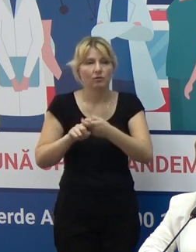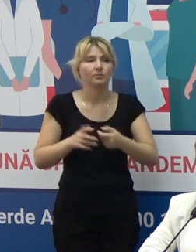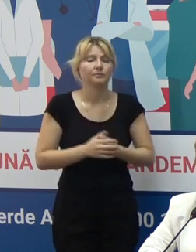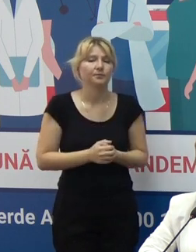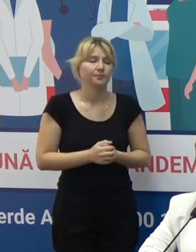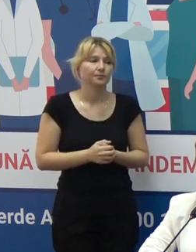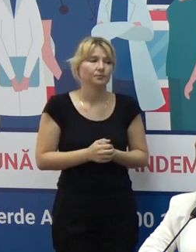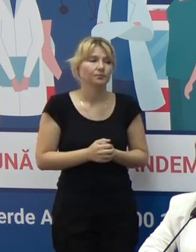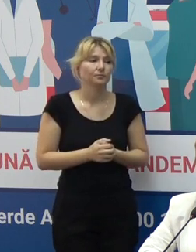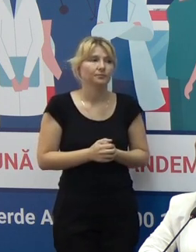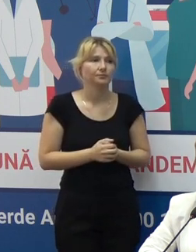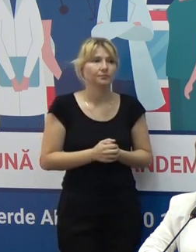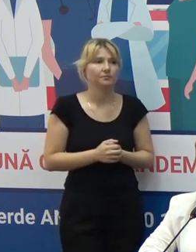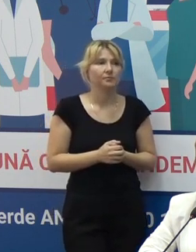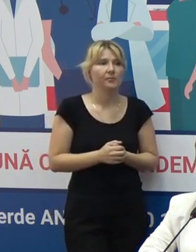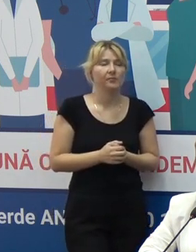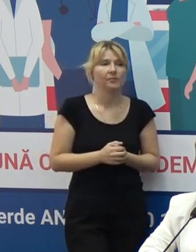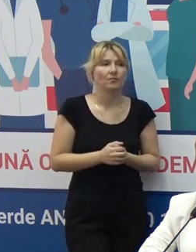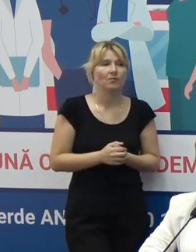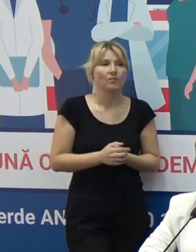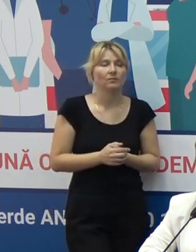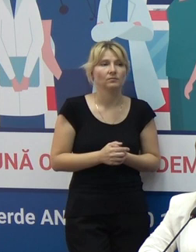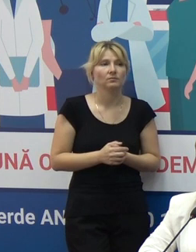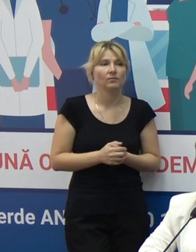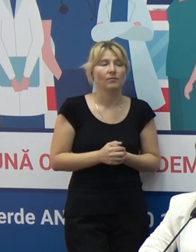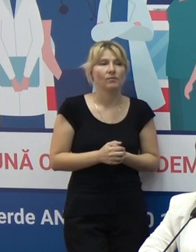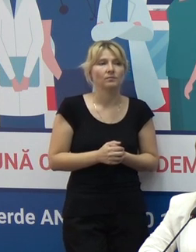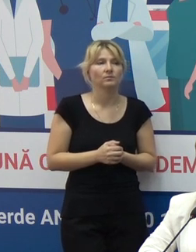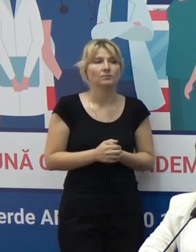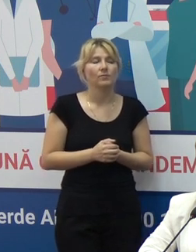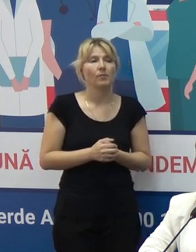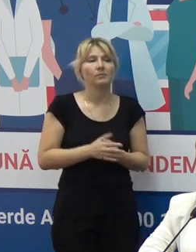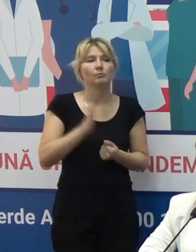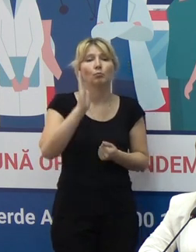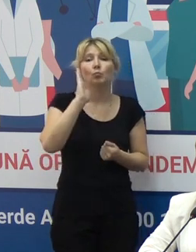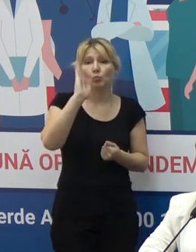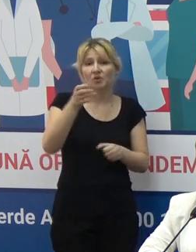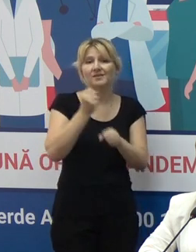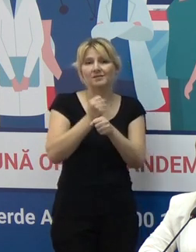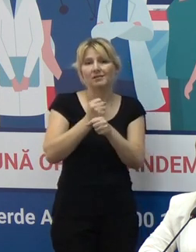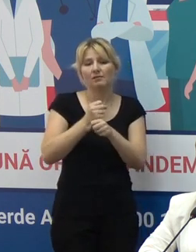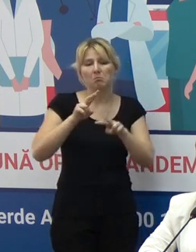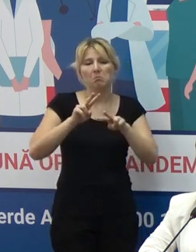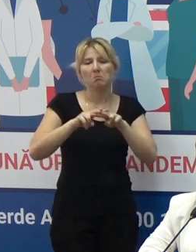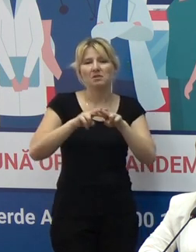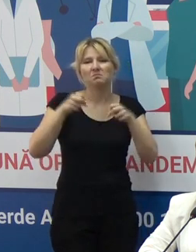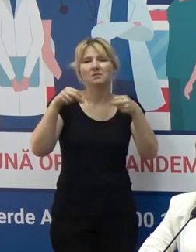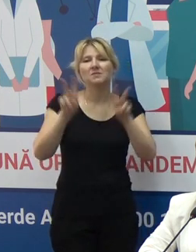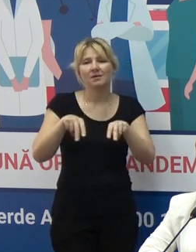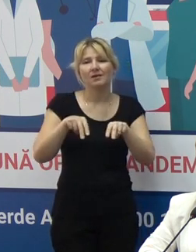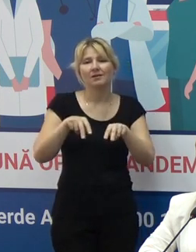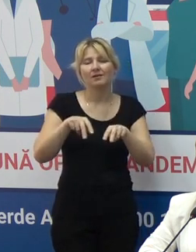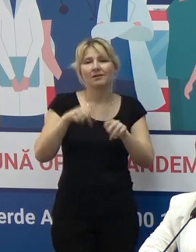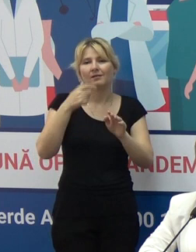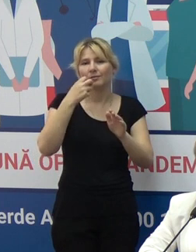căruia vom lucra în continuare. Să iam că a fost introducerea unui pășaport sanitare pentru accesuri în diferite instituții, cum s-au deja atunci,